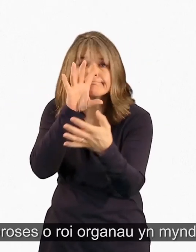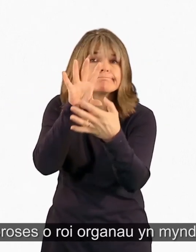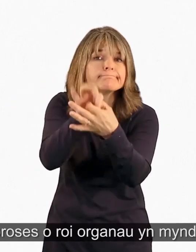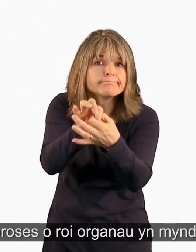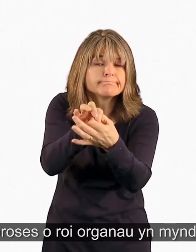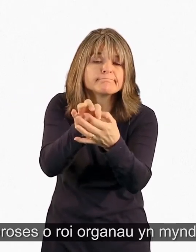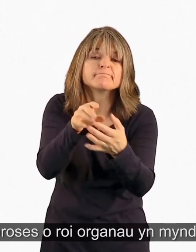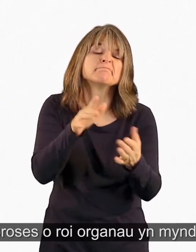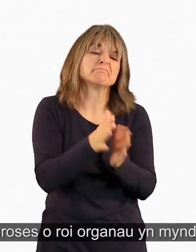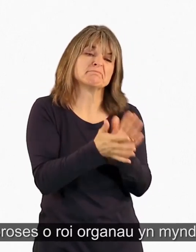rhagddi.